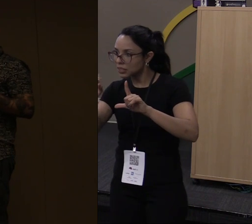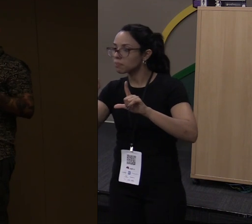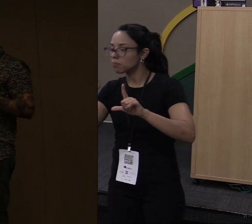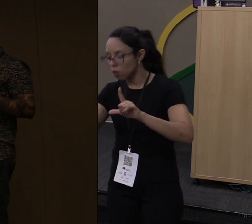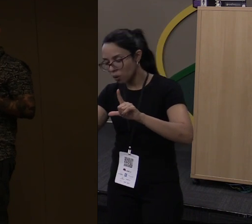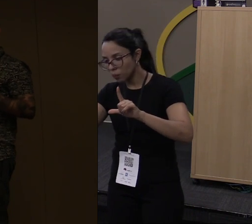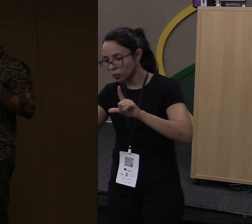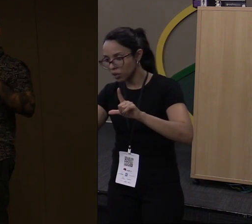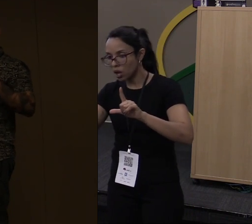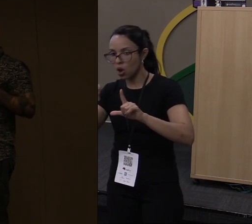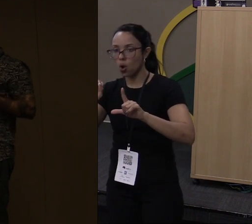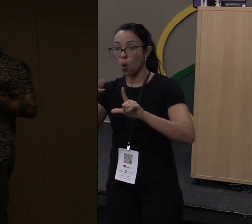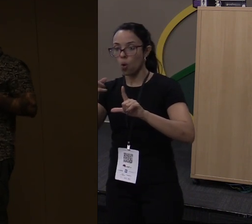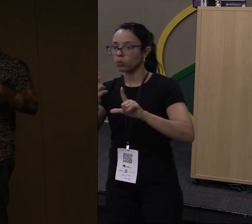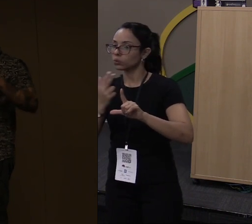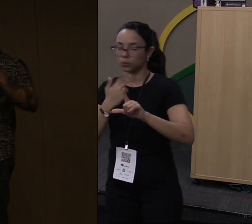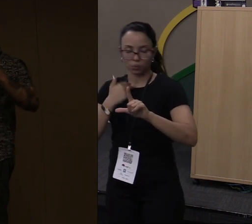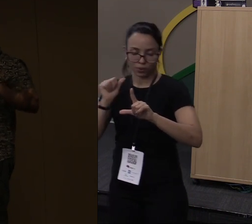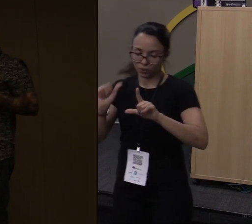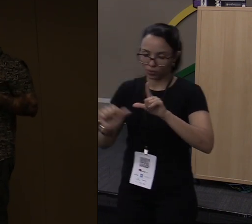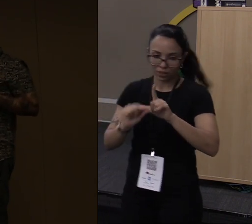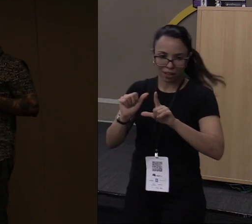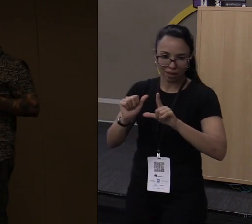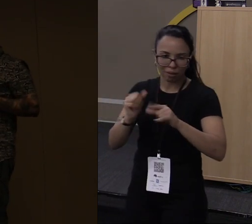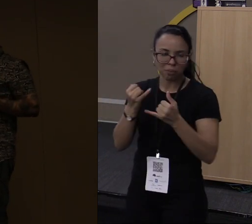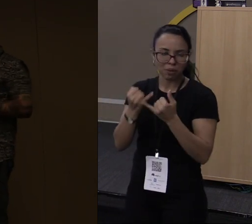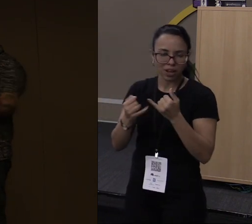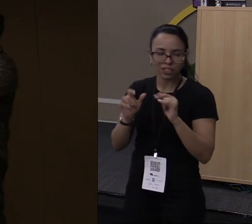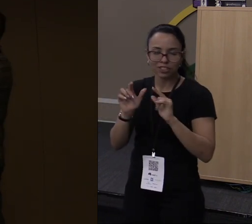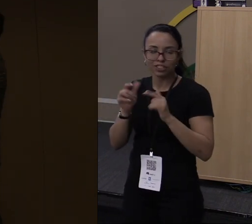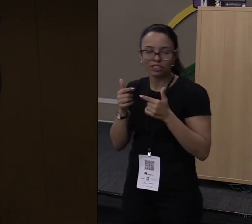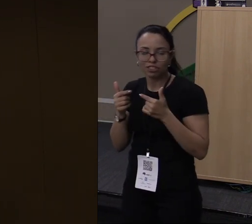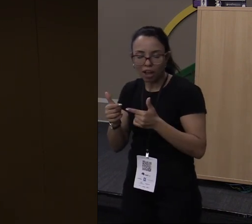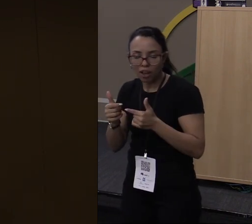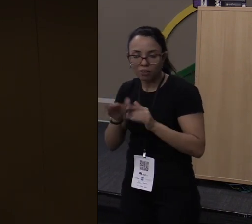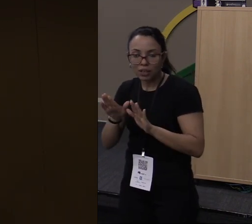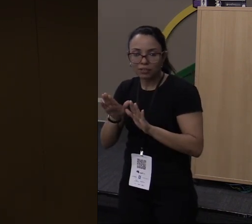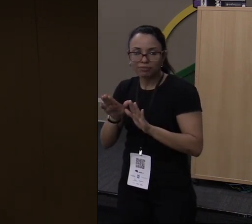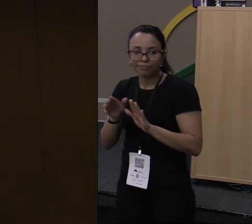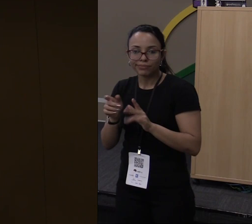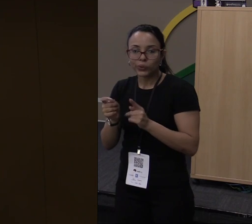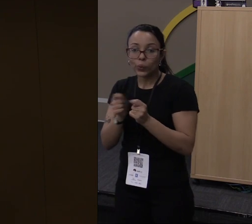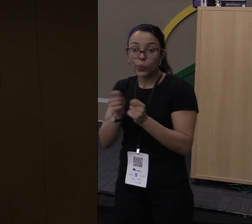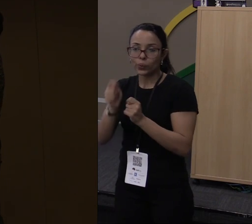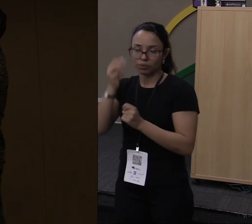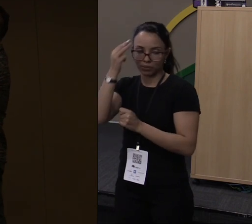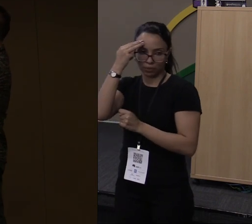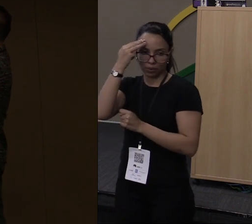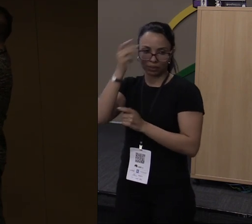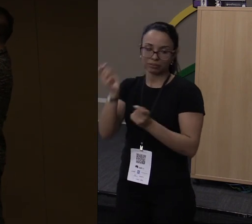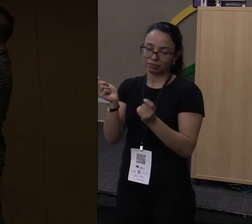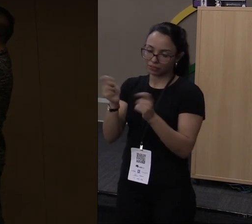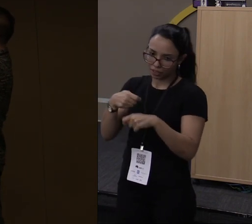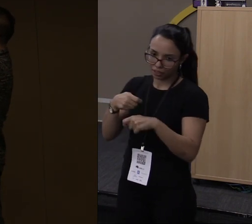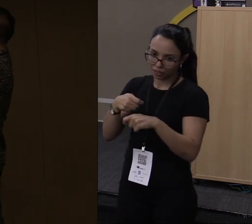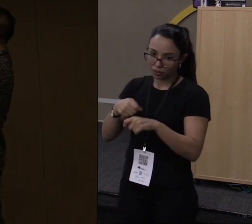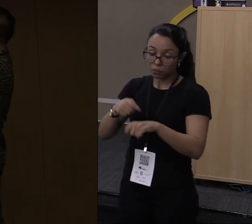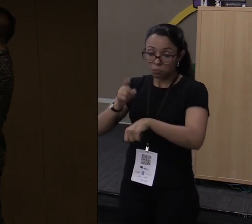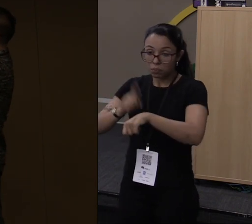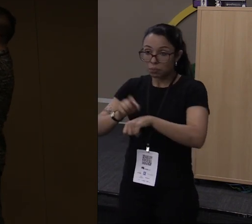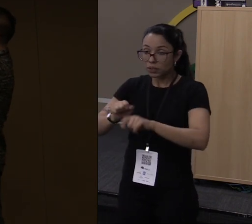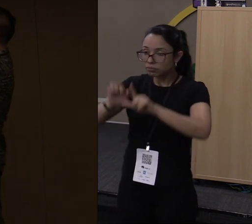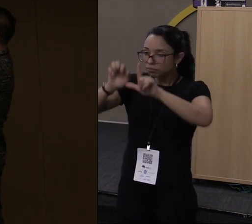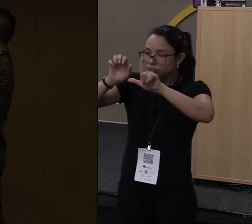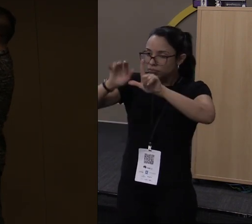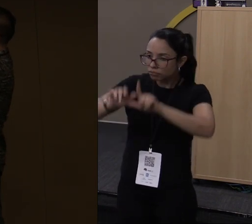essas coisas parecem chatinhas, mas elas te dão o controle total da memória. Na hora de escrever essa função, eu tenho que dizer que ela está